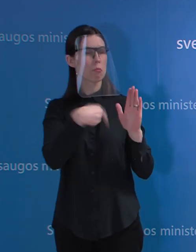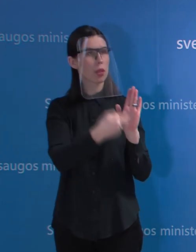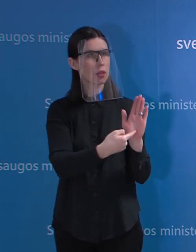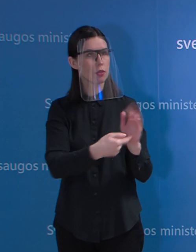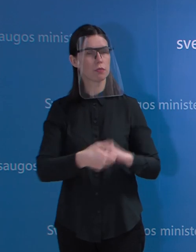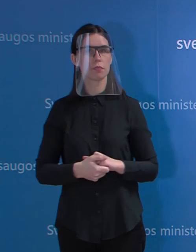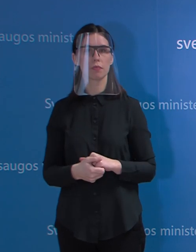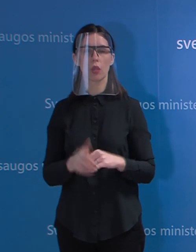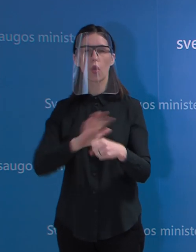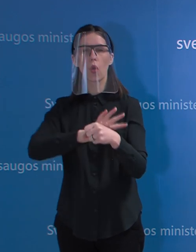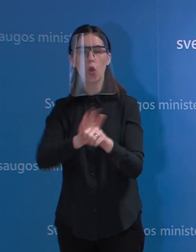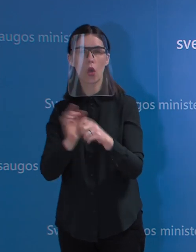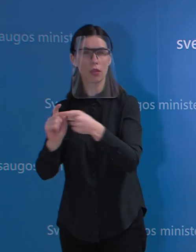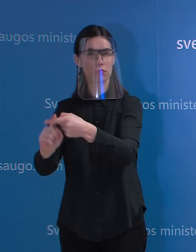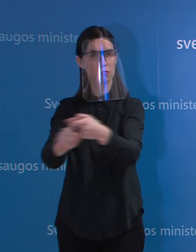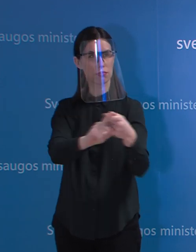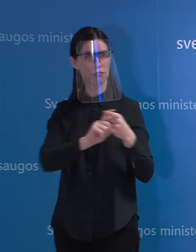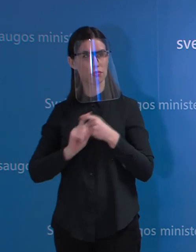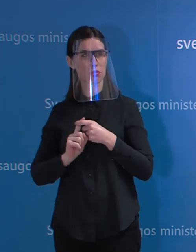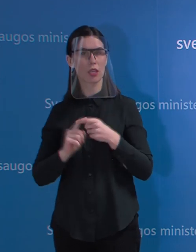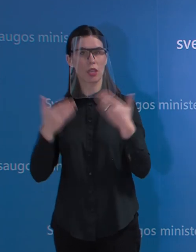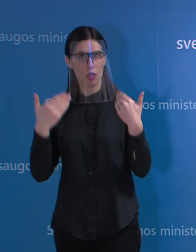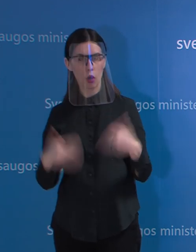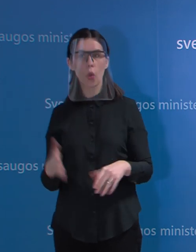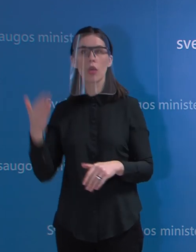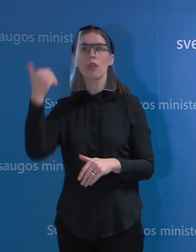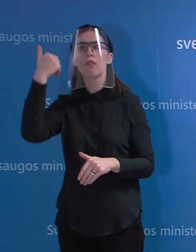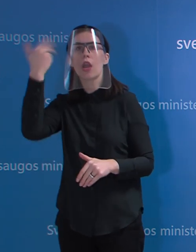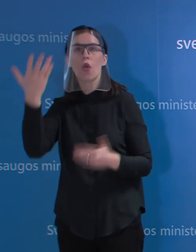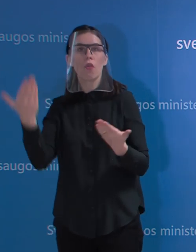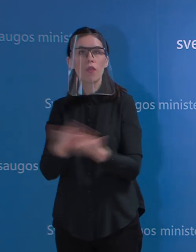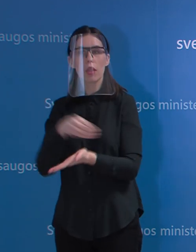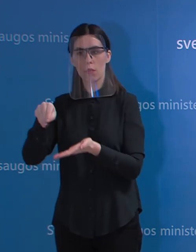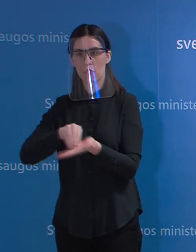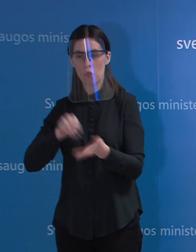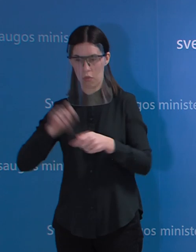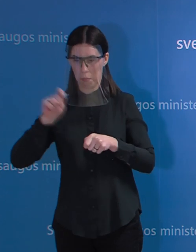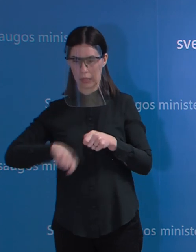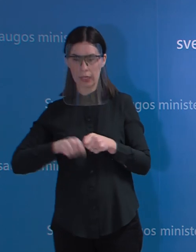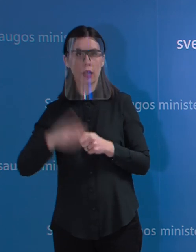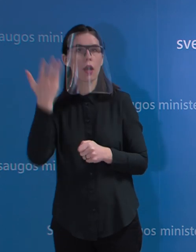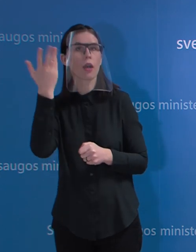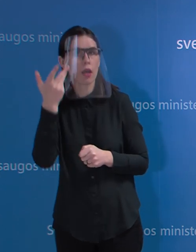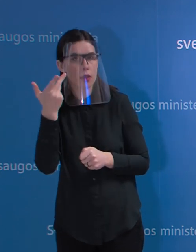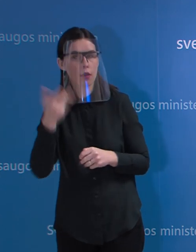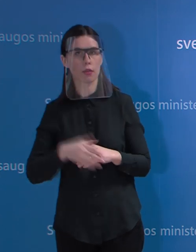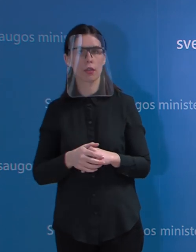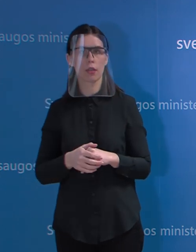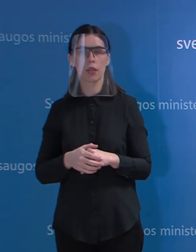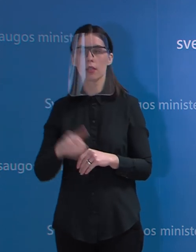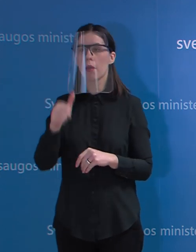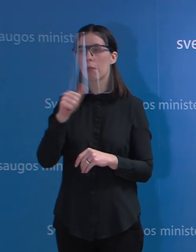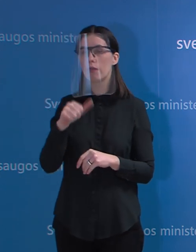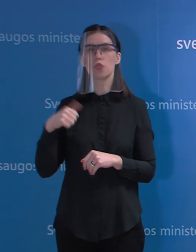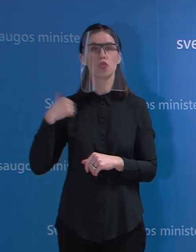laiko koronaviruso apsikrėtusiems žmonėms yra daromi pakartotiniai tyrimai? Tai išsergančių jų yra nusiskundimų, kad jie nežino, kada